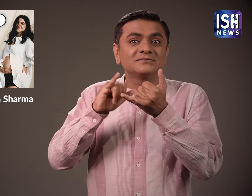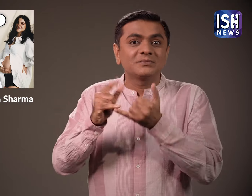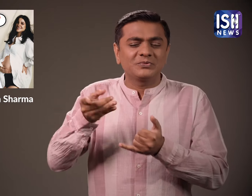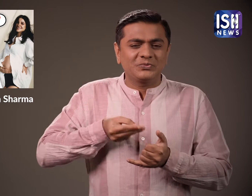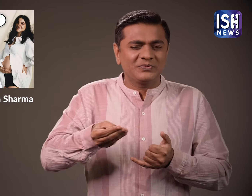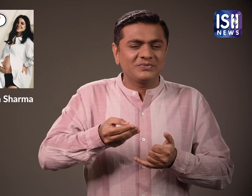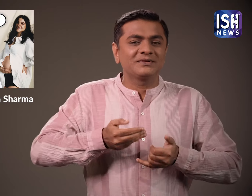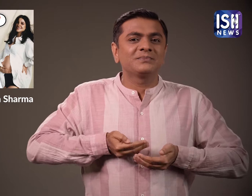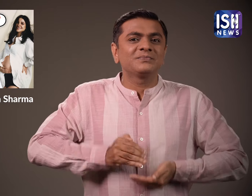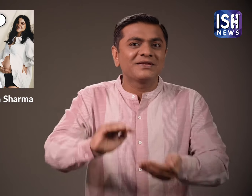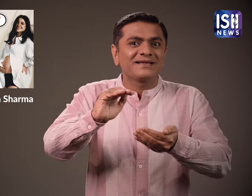दूसरे बच्चे की उमीद कर रहे है